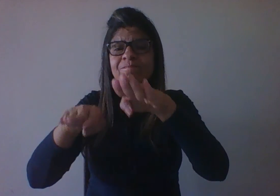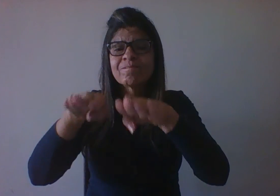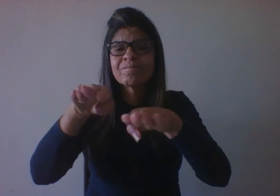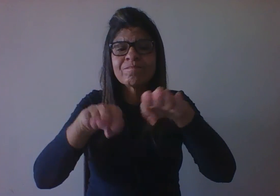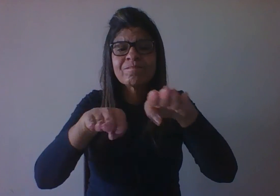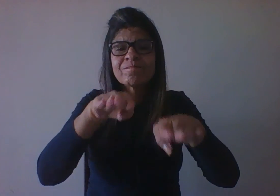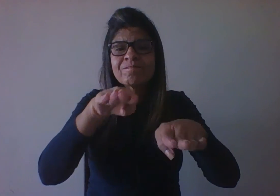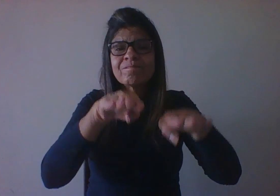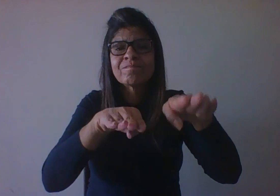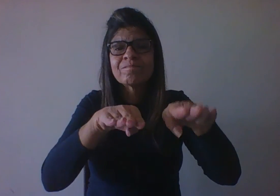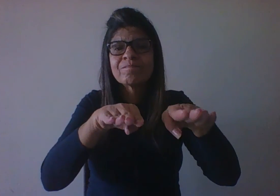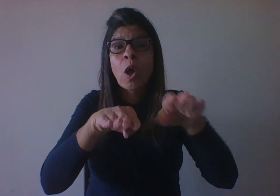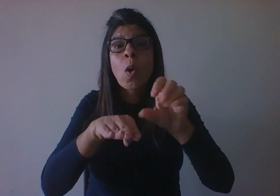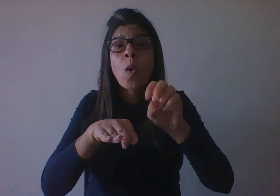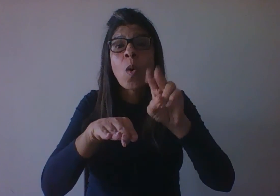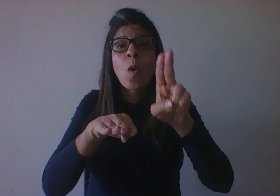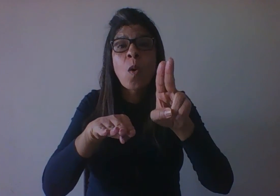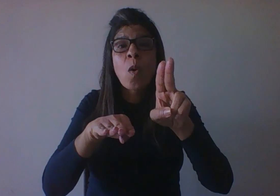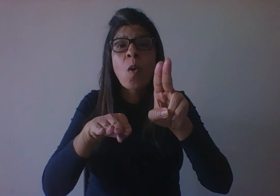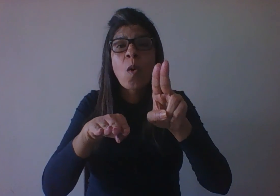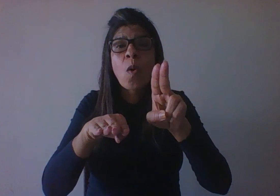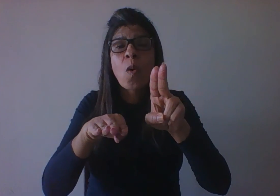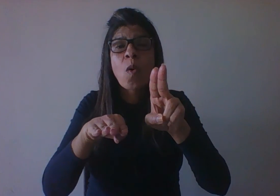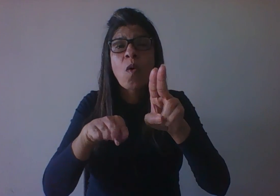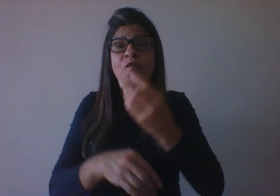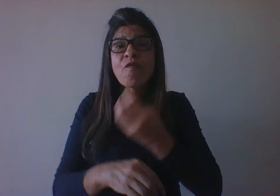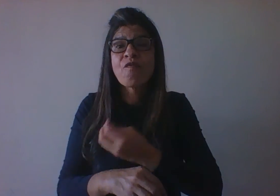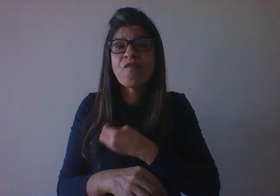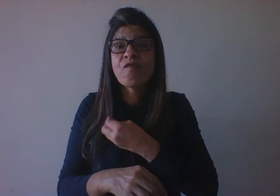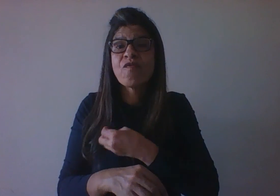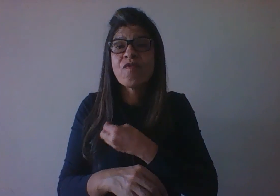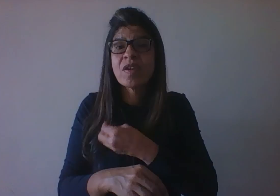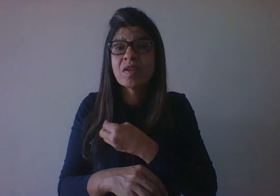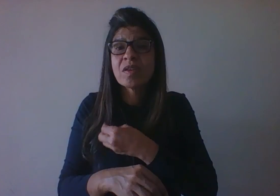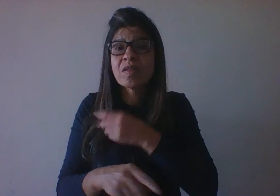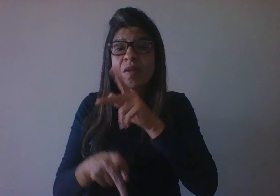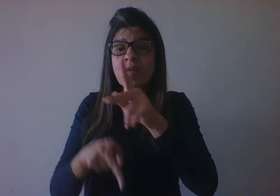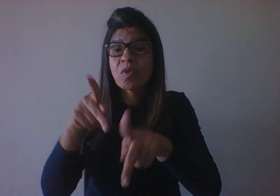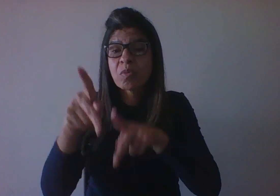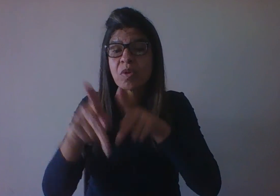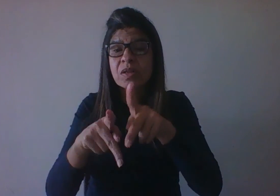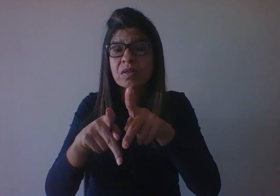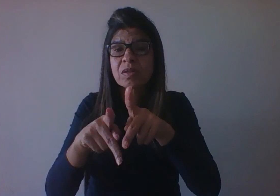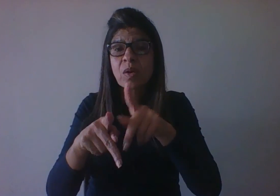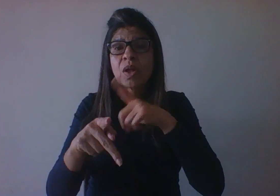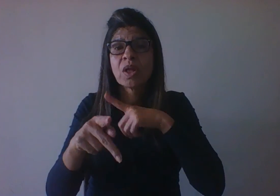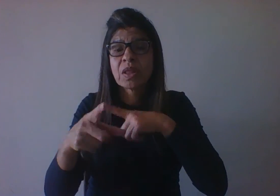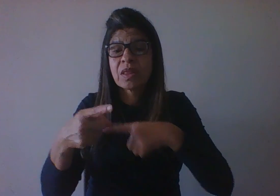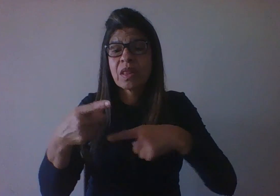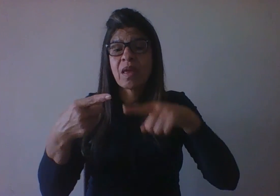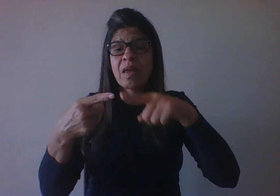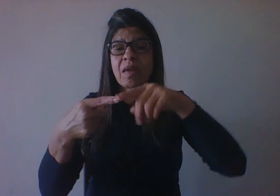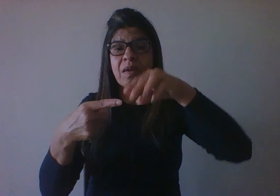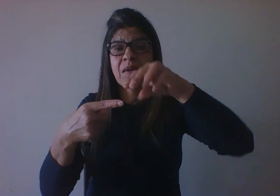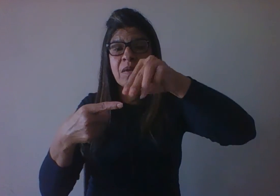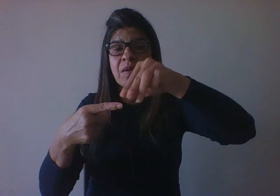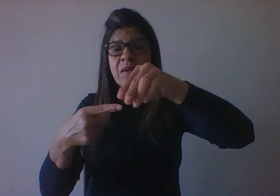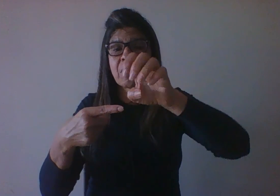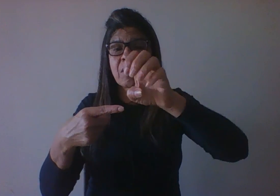Atualmente, no Brasil, nós lidamos com uma expectativa de vida média de 72 anos para os homens e